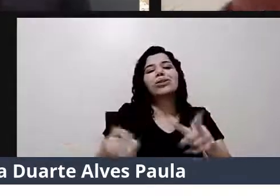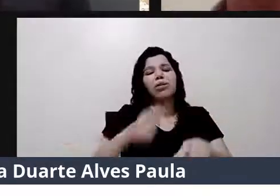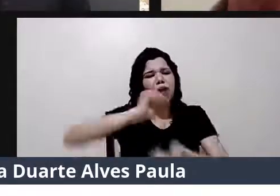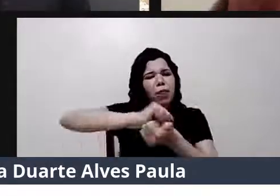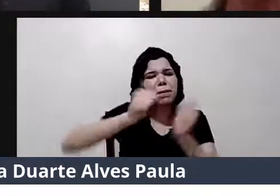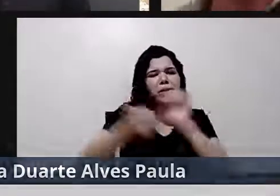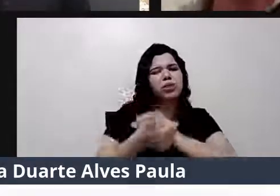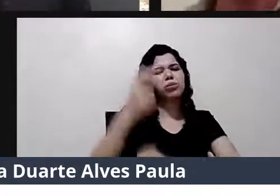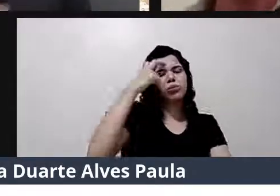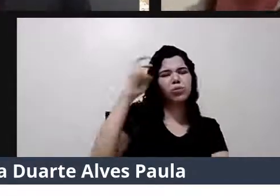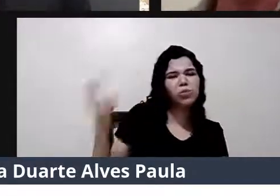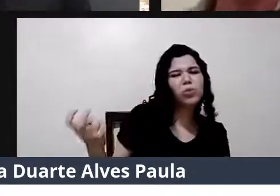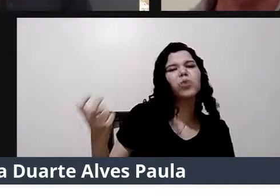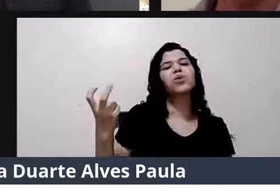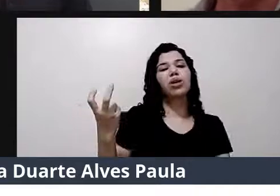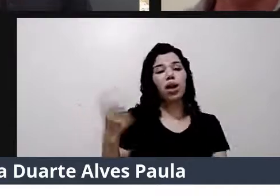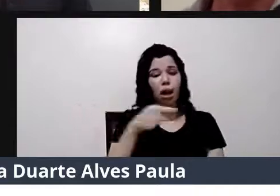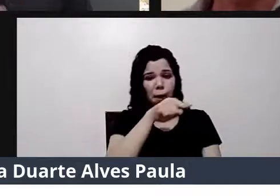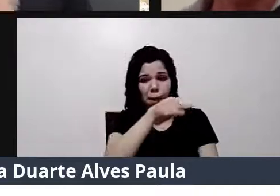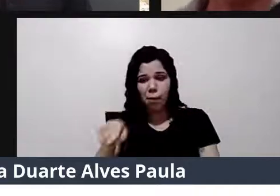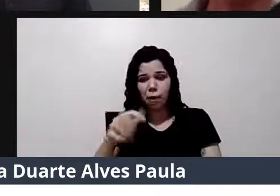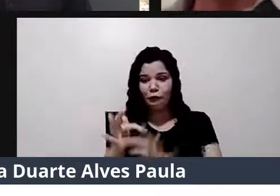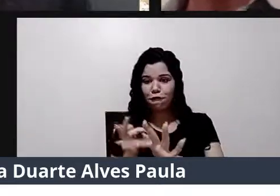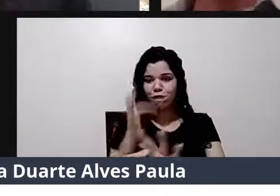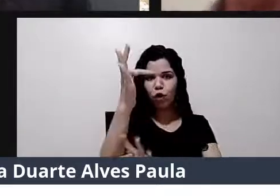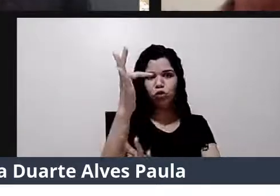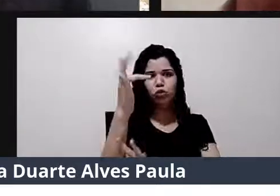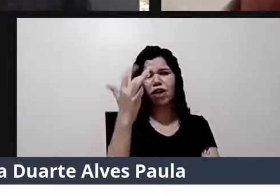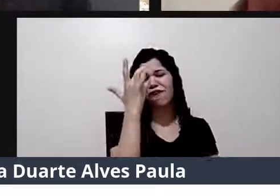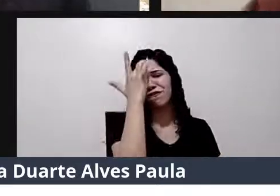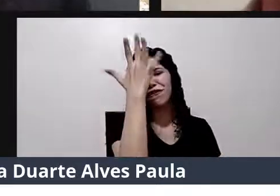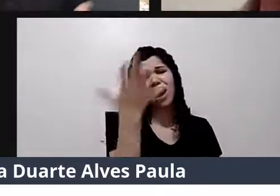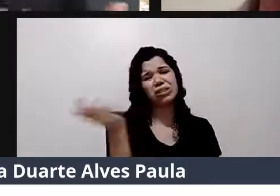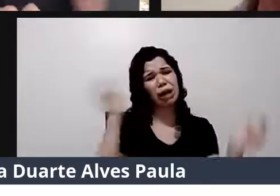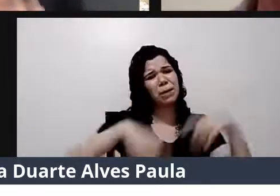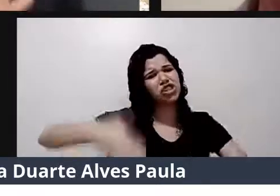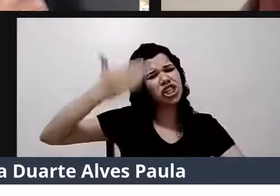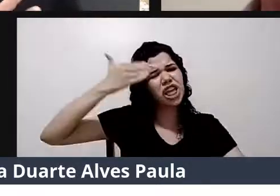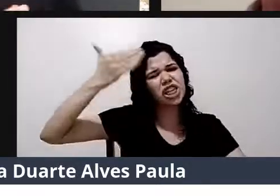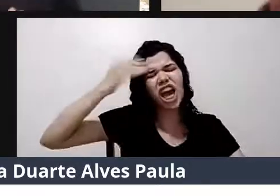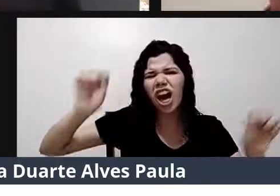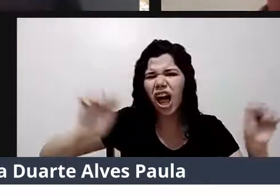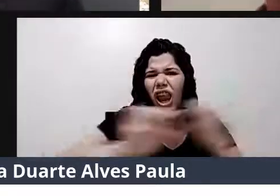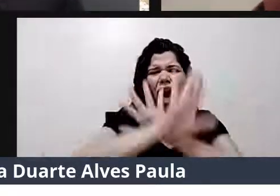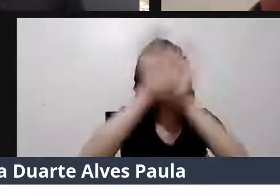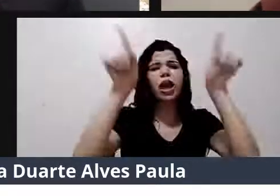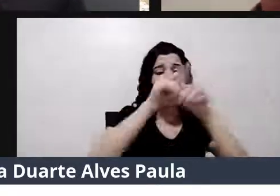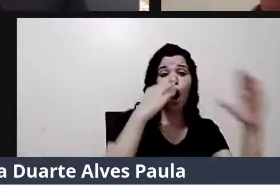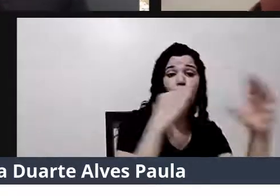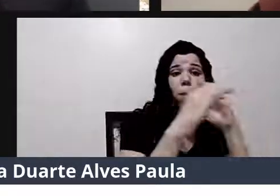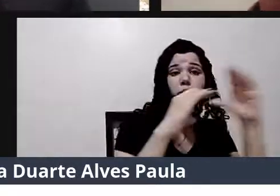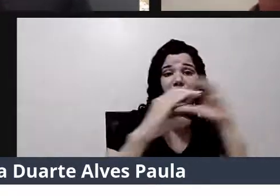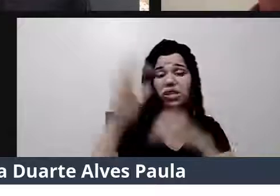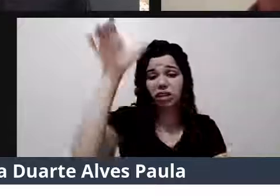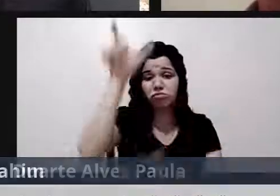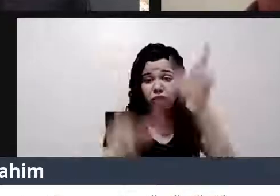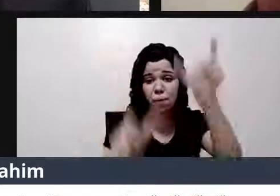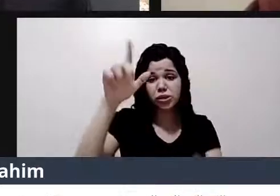criança. Ela vai, no futuro, vai ficar muito mais fácil para ela entender tanto os surdos, a comunicação com os surdos, nas escolas. Vai melhorar com o aprendizado